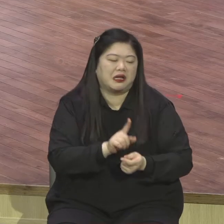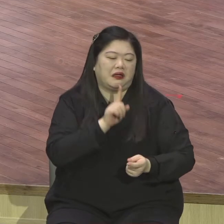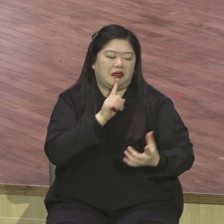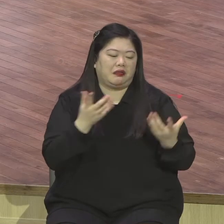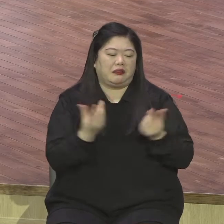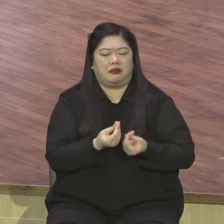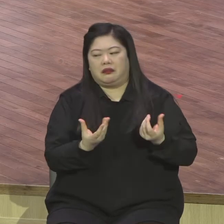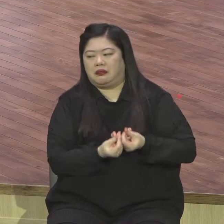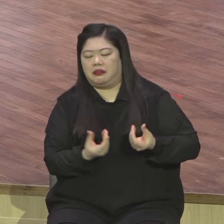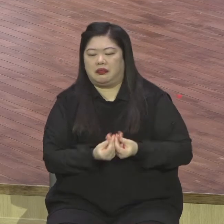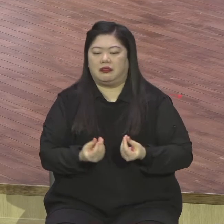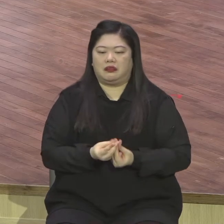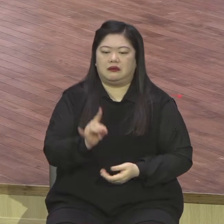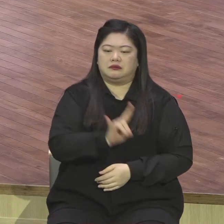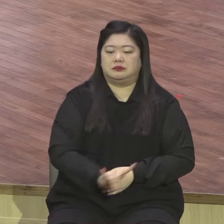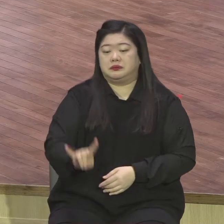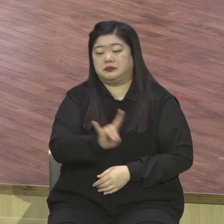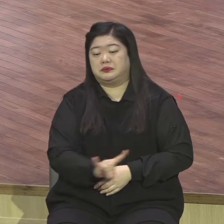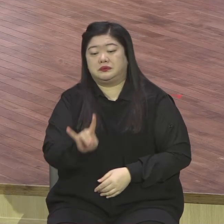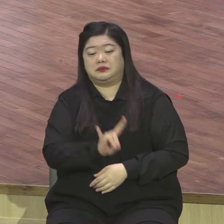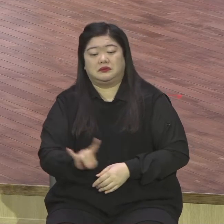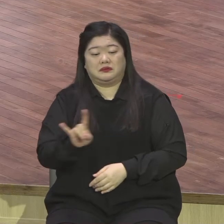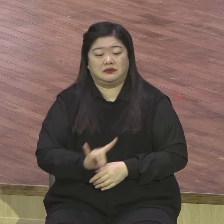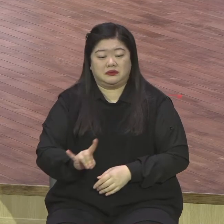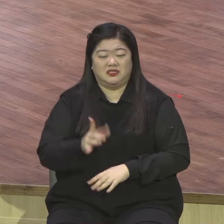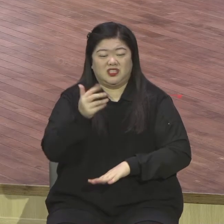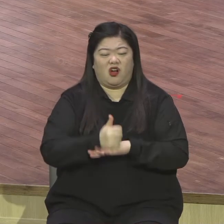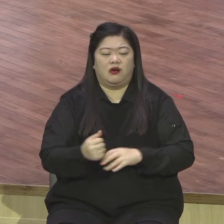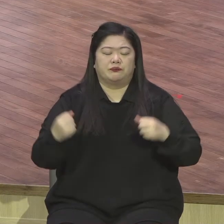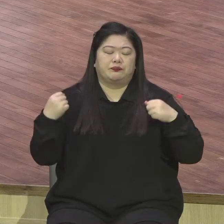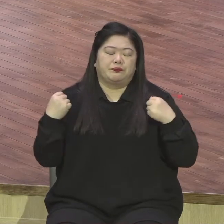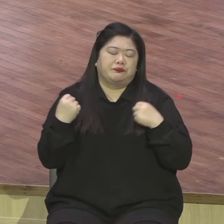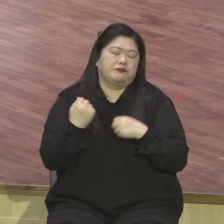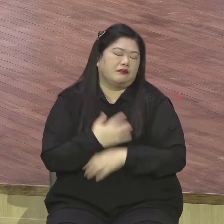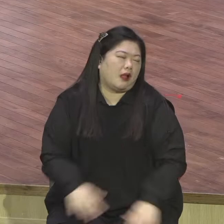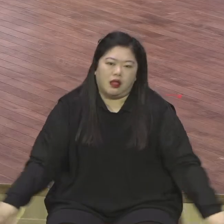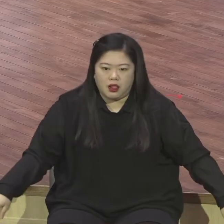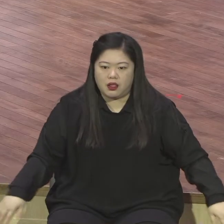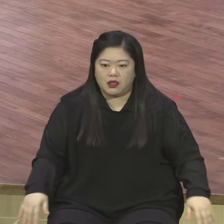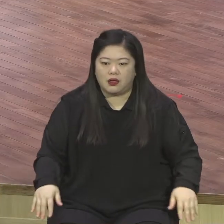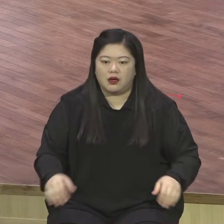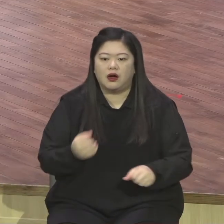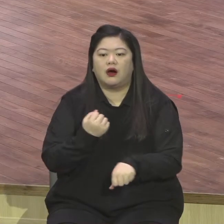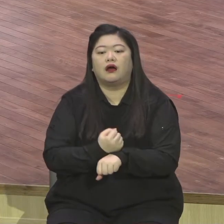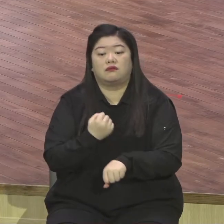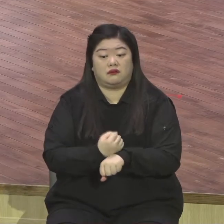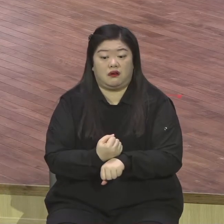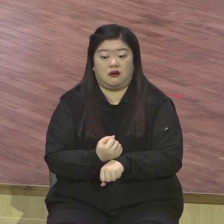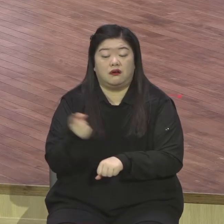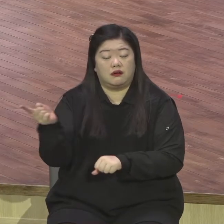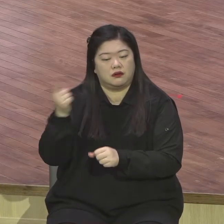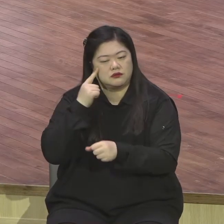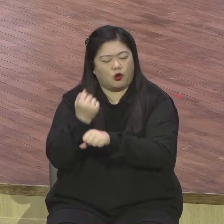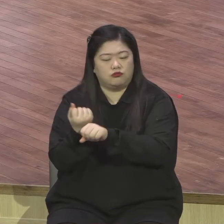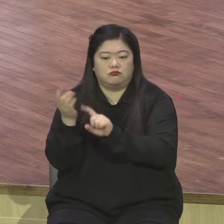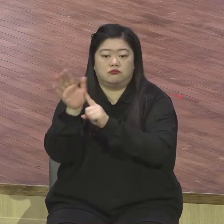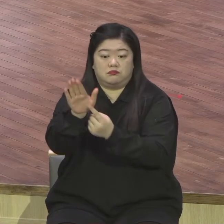사용하여 오히려 자기를 죽이는데 에너지를 사용하는 사용하게 만드는 것이 다 그렇게